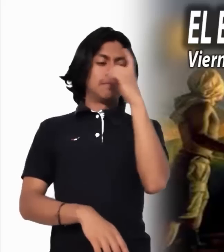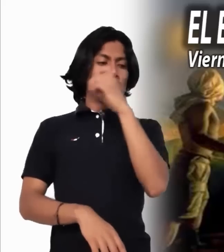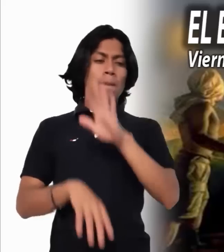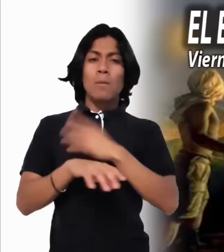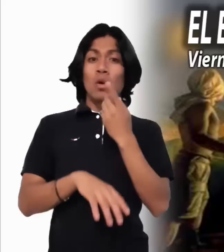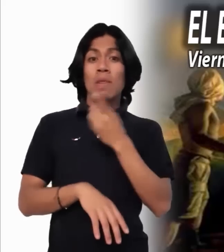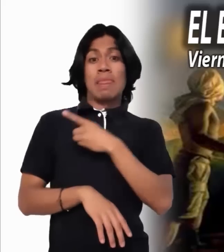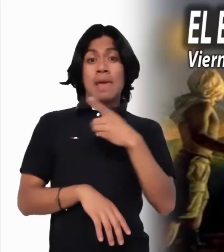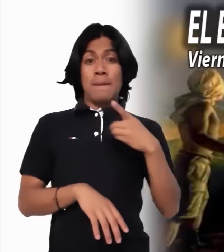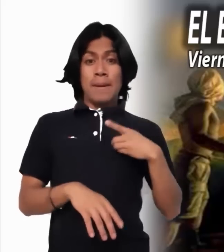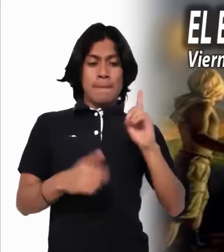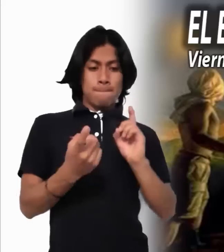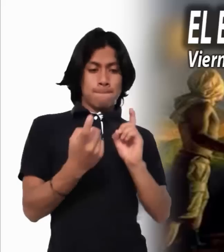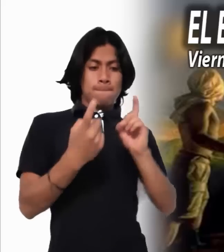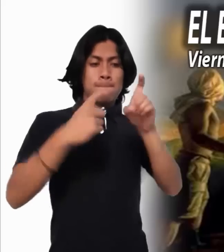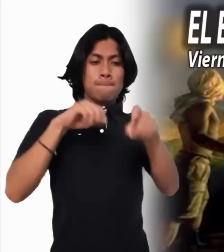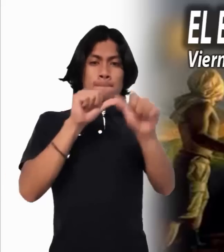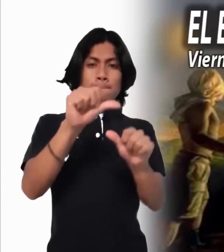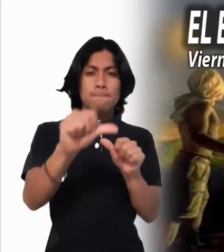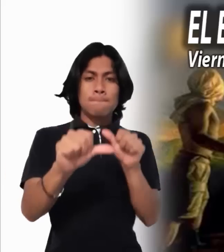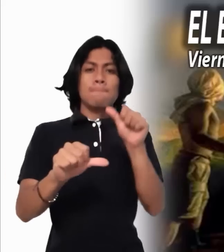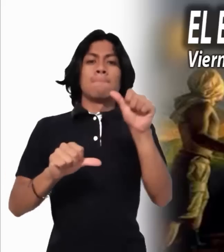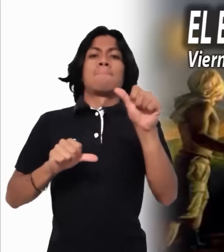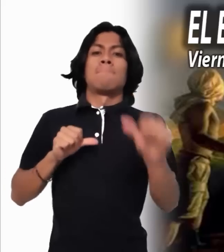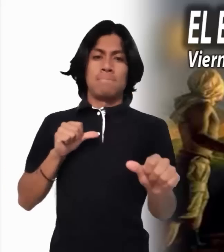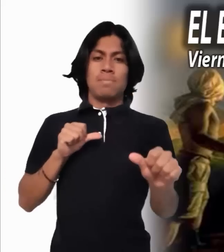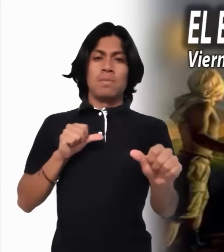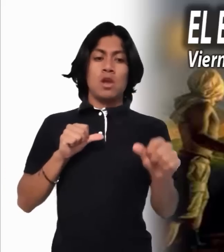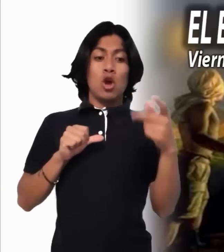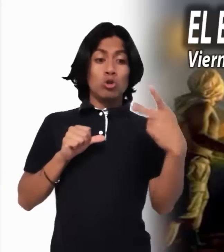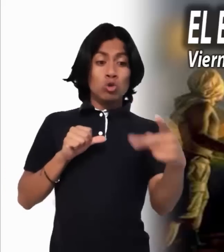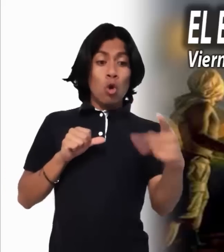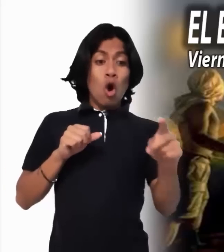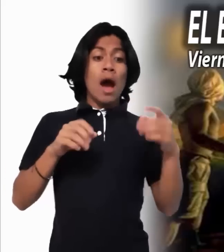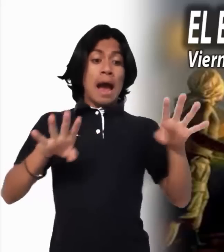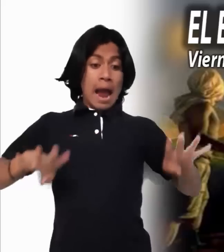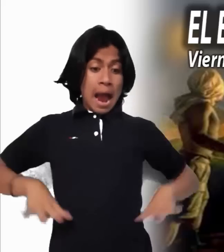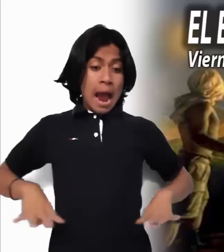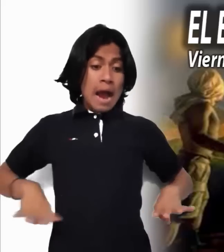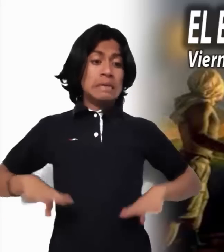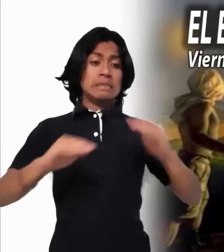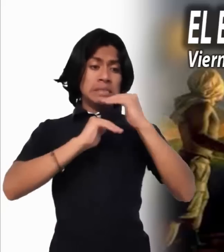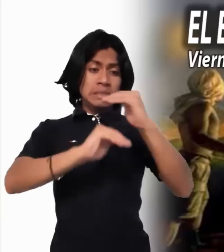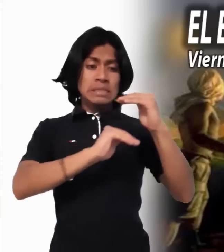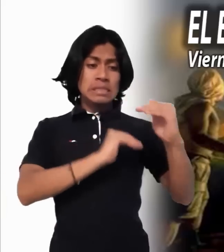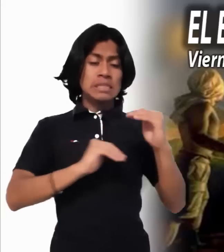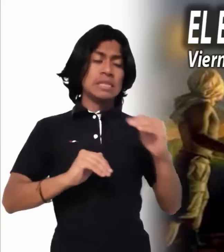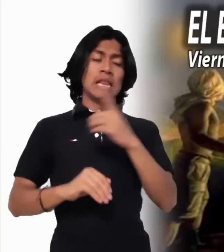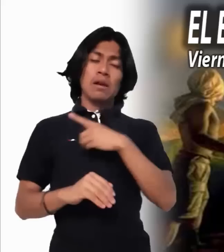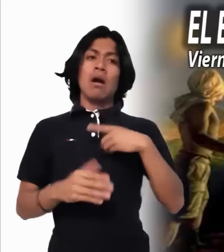en sus circunstancias y limitaciones, para poder aconsejar con sabiduría.